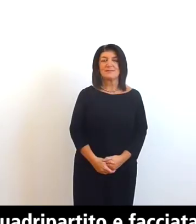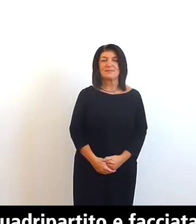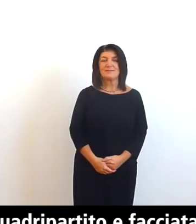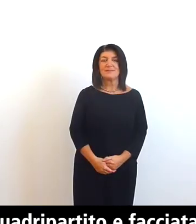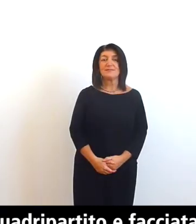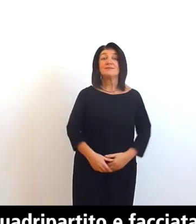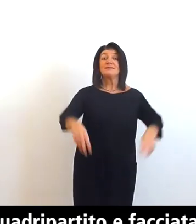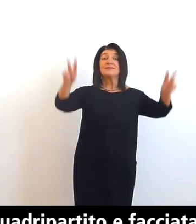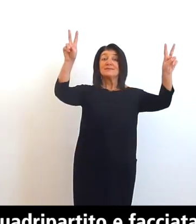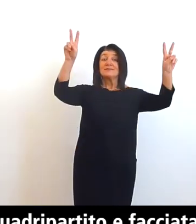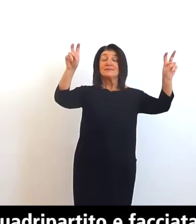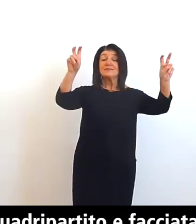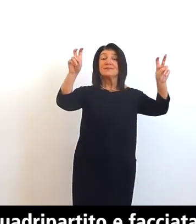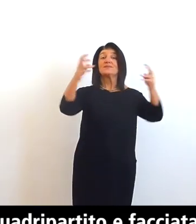quadriportico e facciata